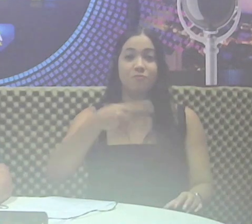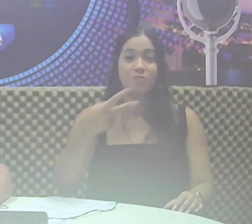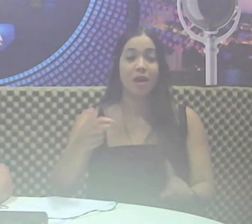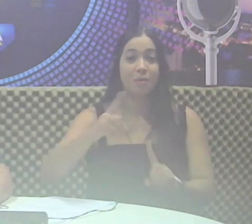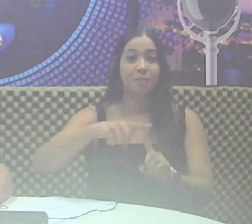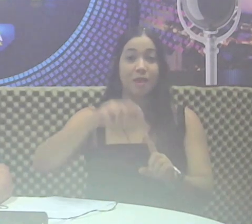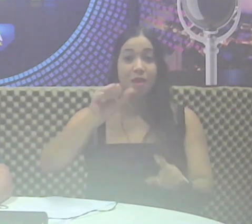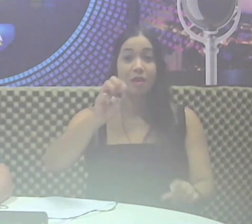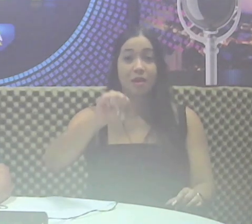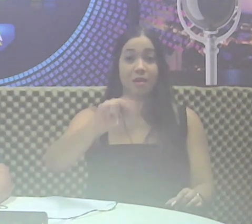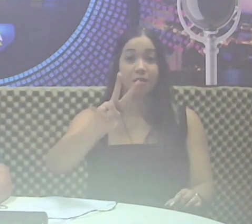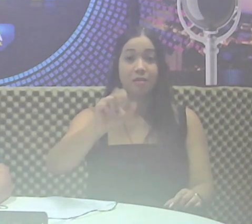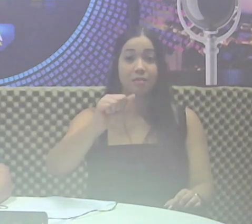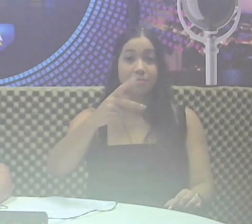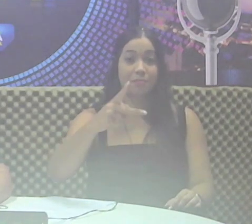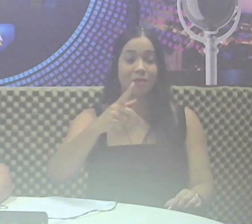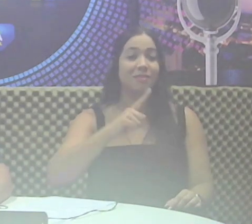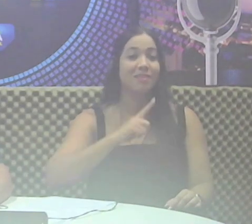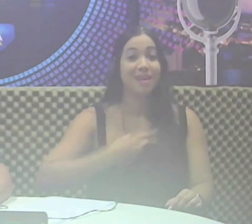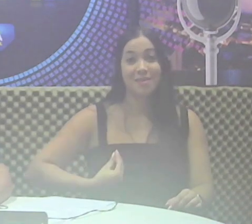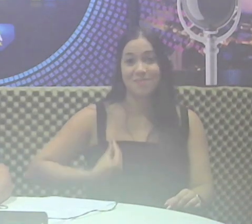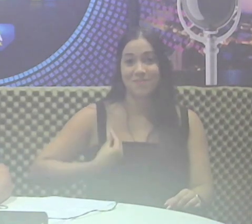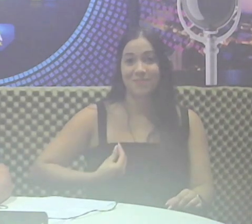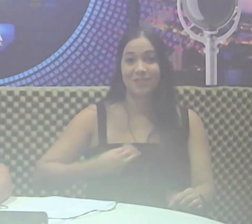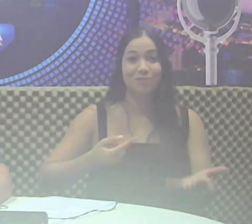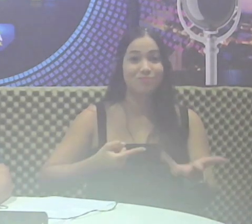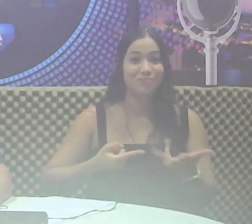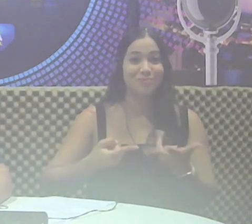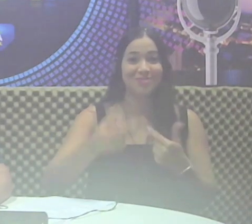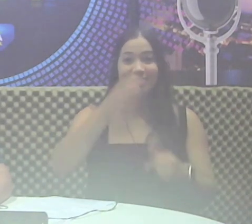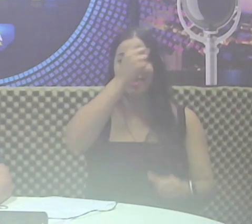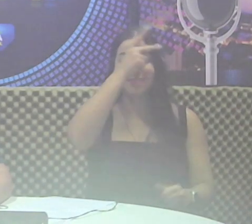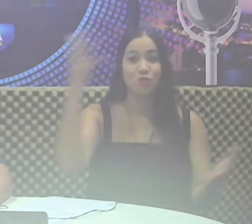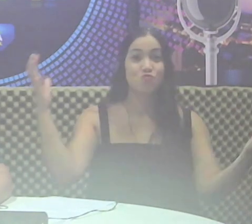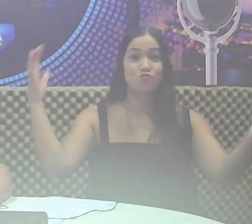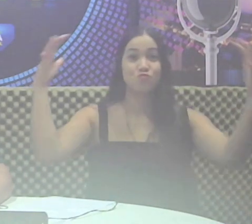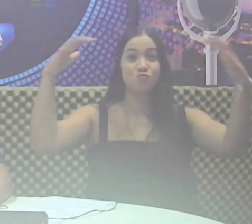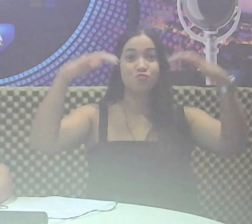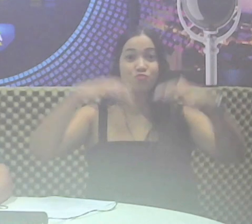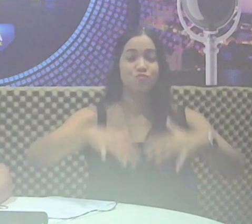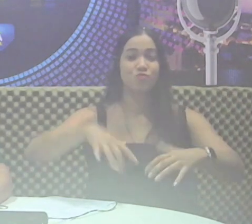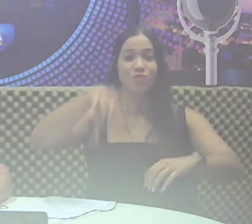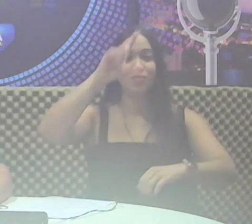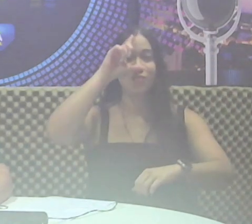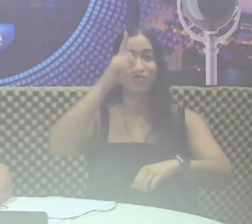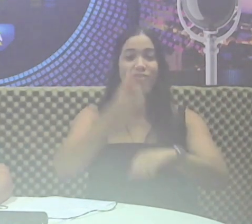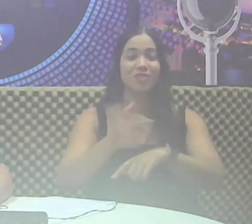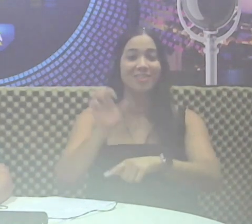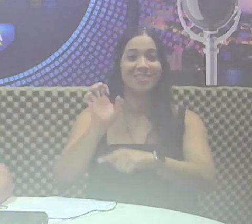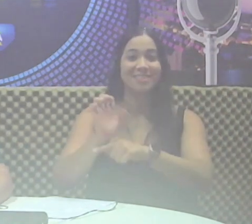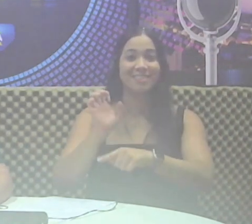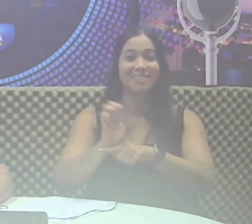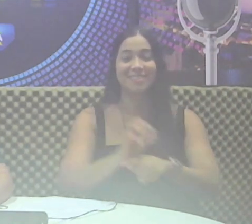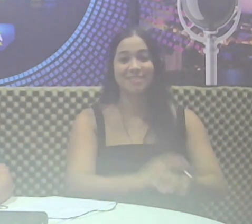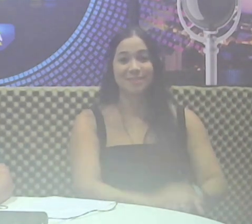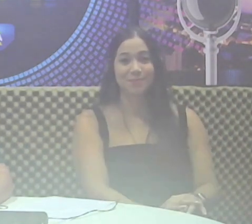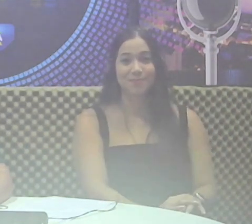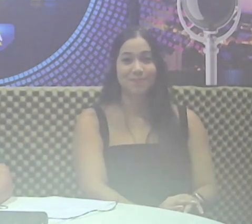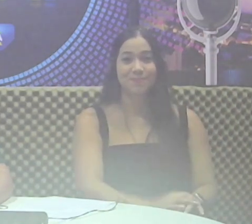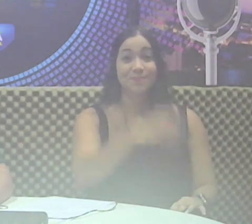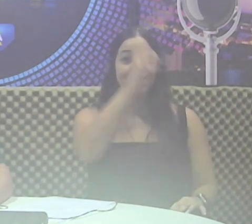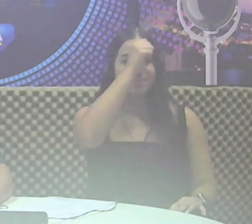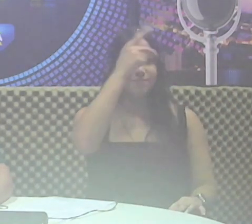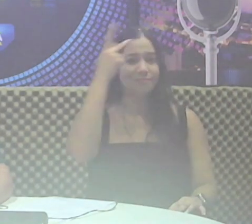ANVAP, e contou com a presença de diversos prefeitos da região e lideranças estaduais. O prefeito